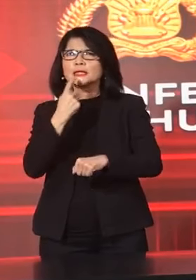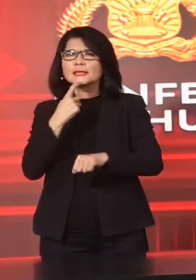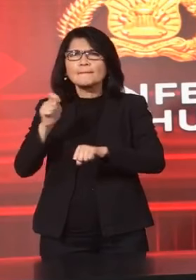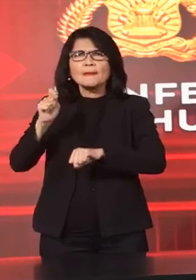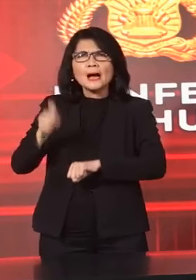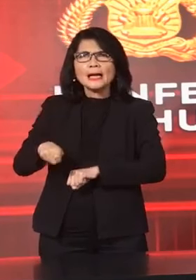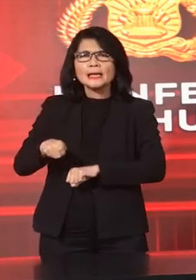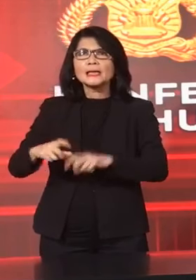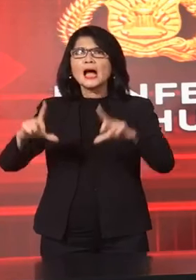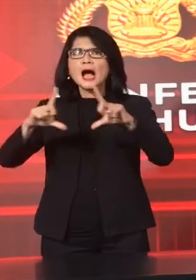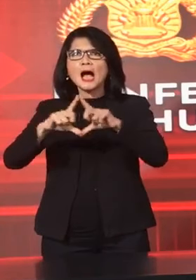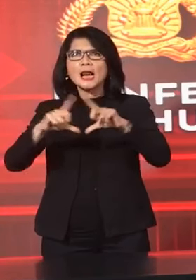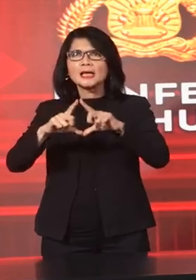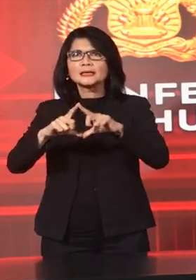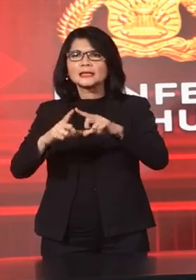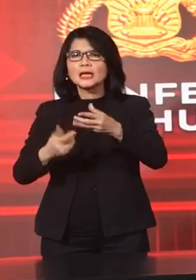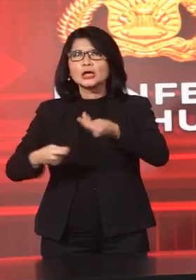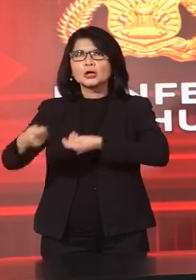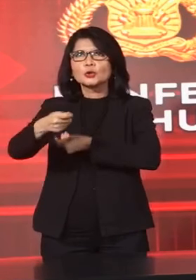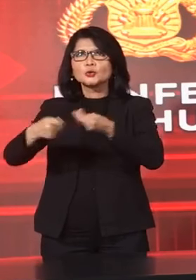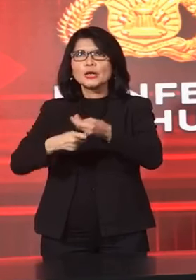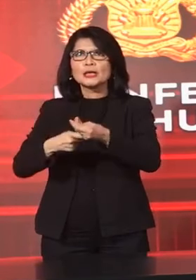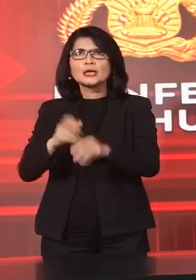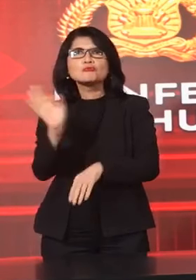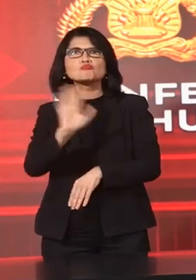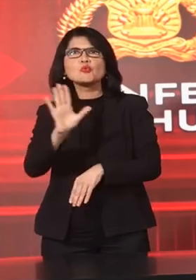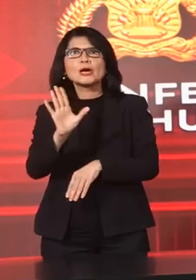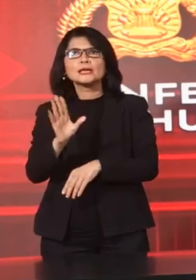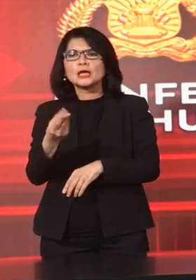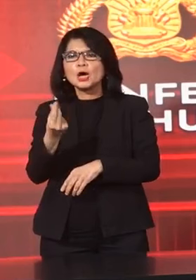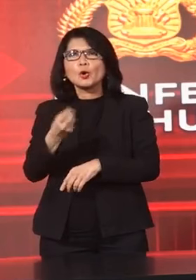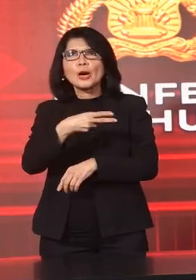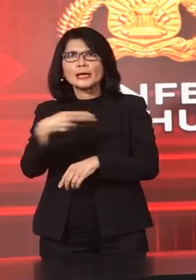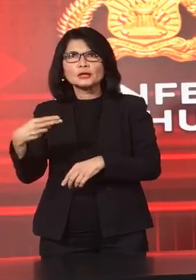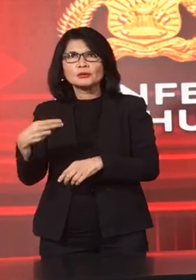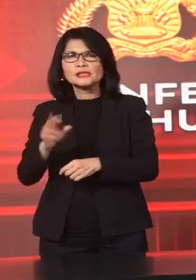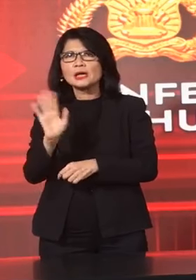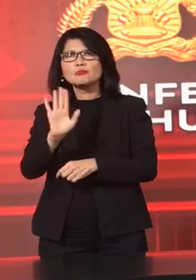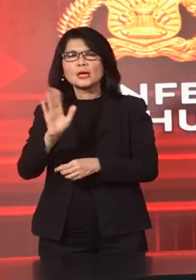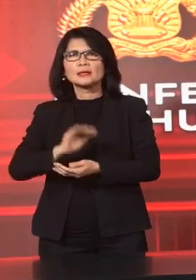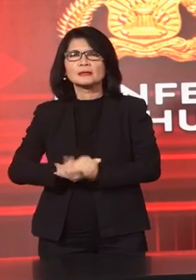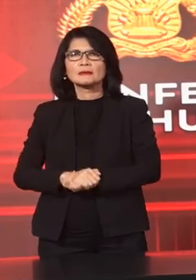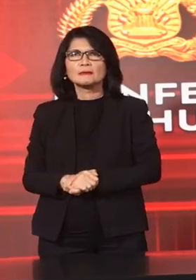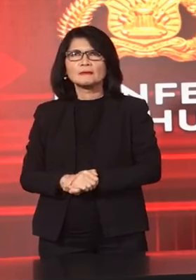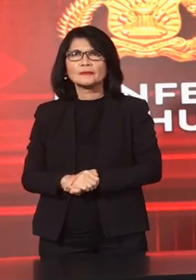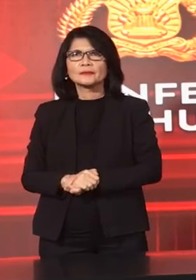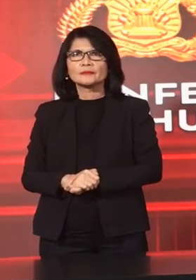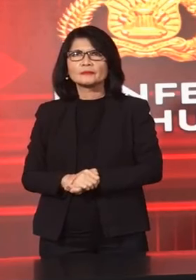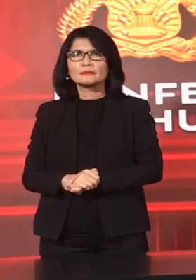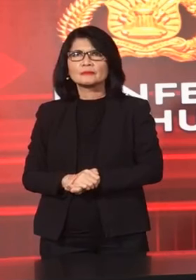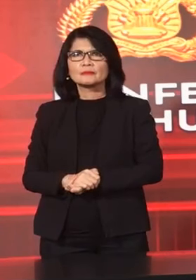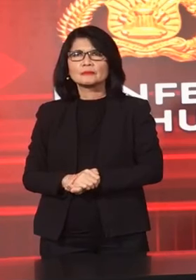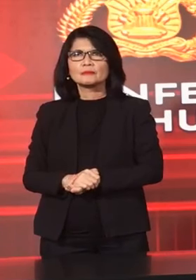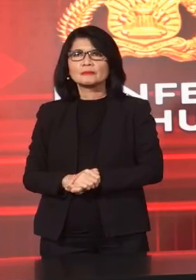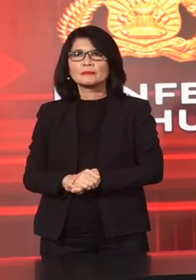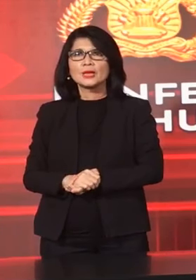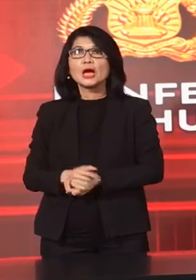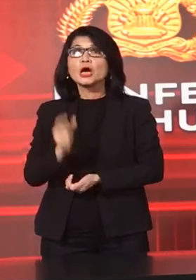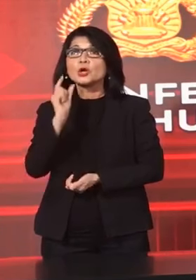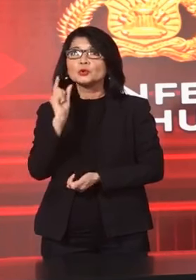Alat Tukar Selain Rupiah Yaitu Dinar Dan Dirham Sebagai